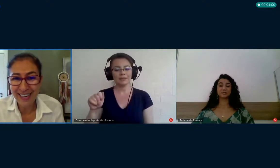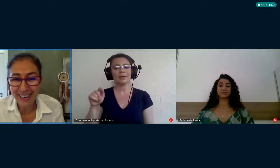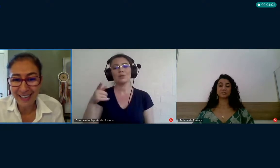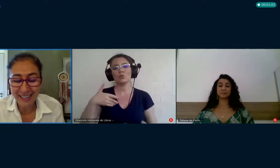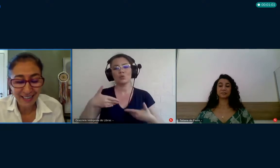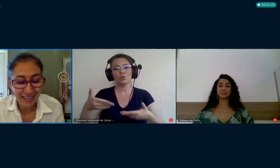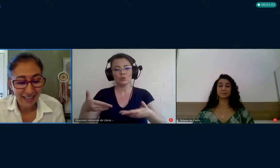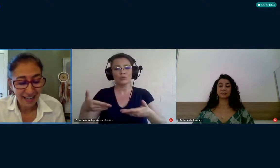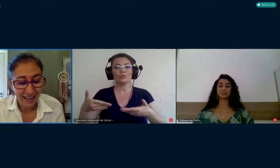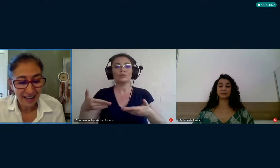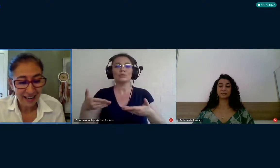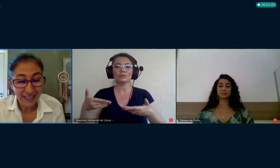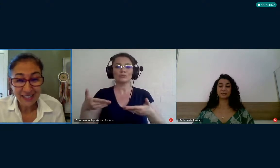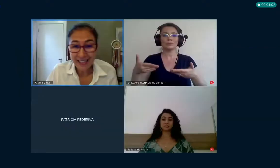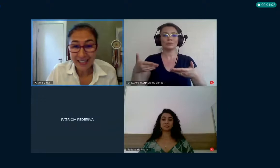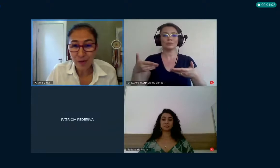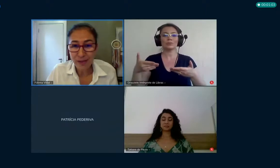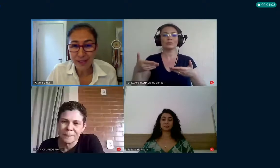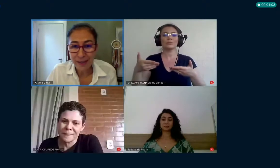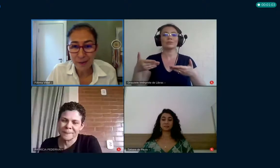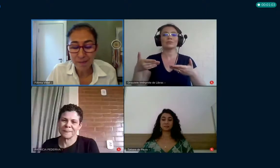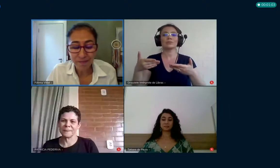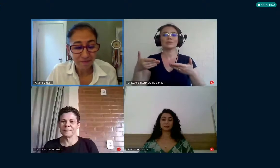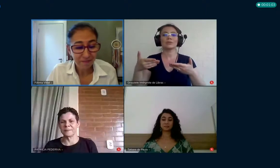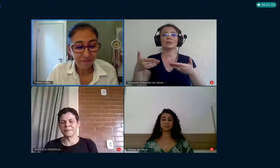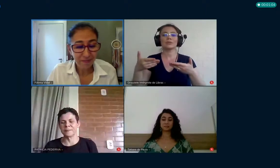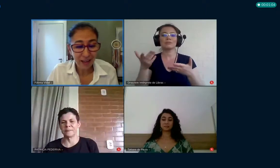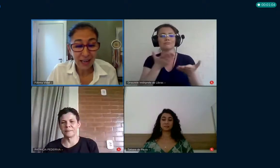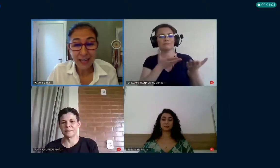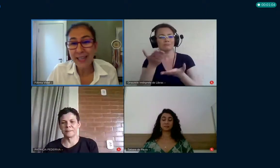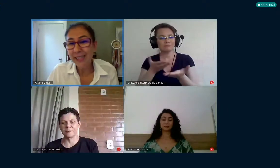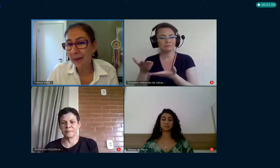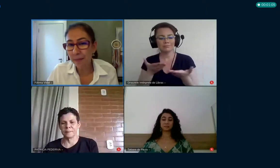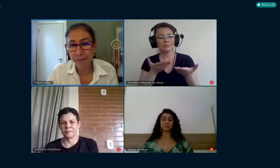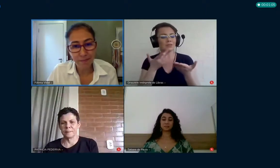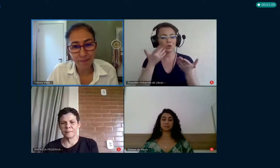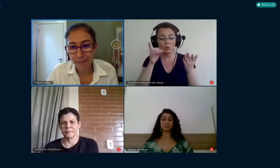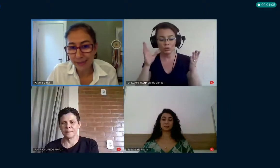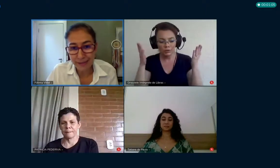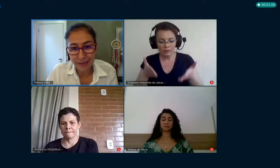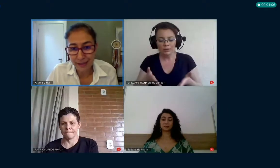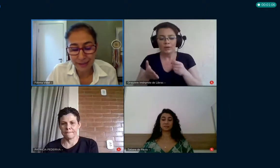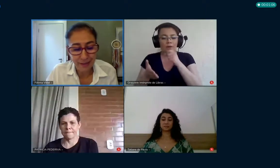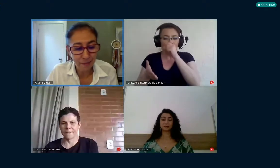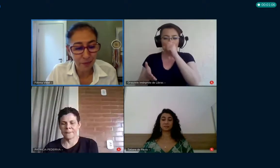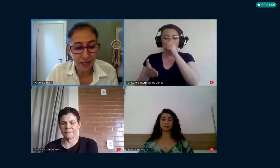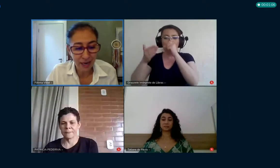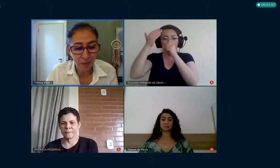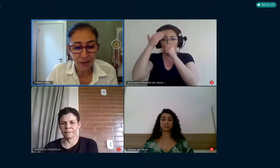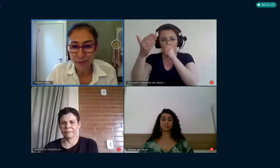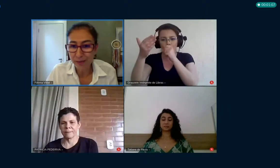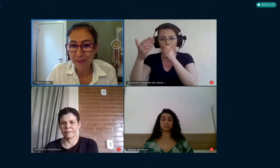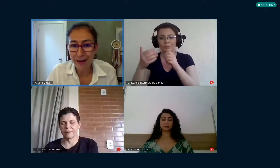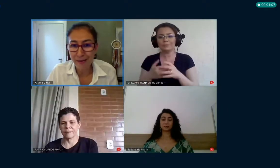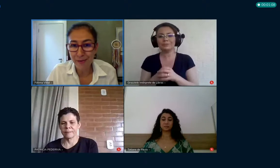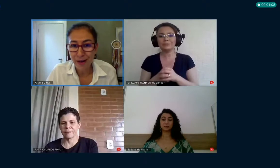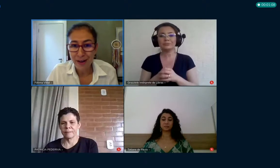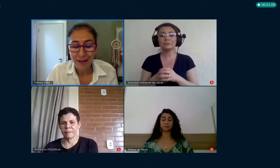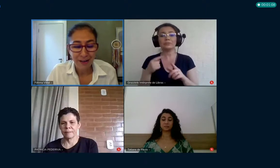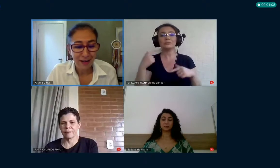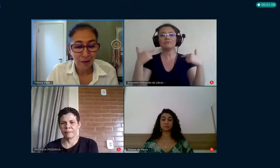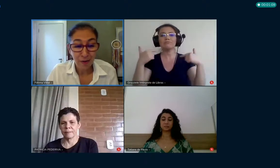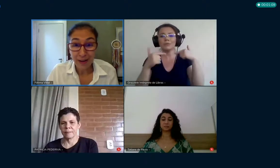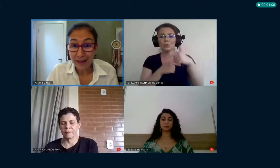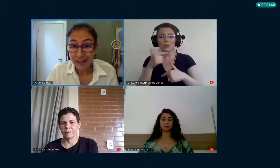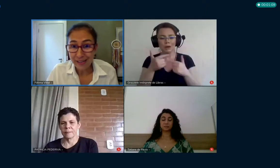vocês chegarem a essa interlocução e agradecer bastante, porque realmente é um trabalho